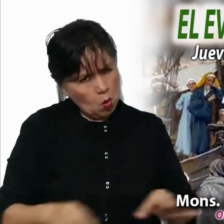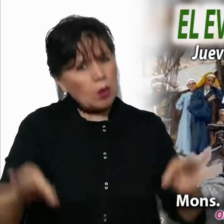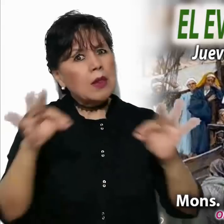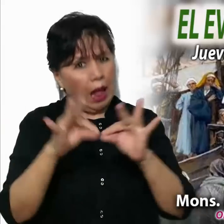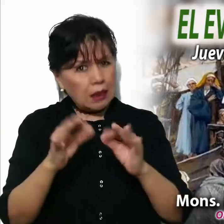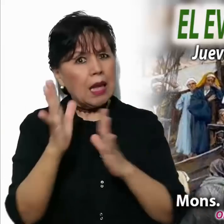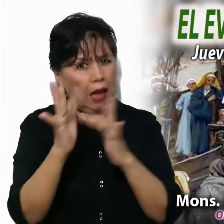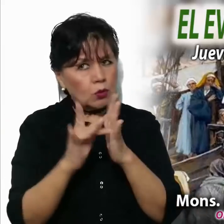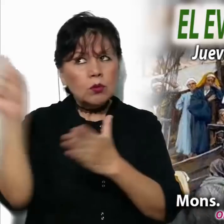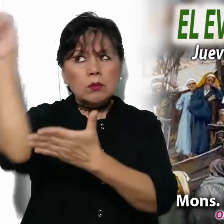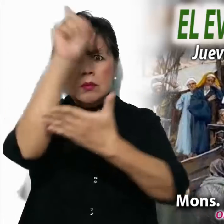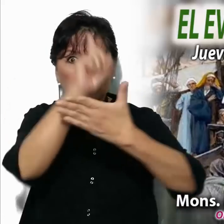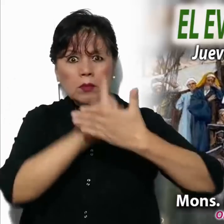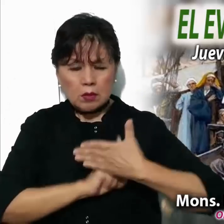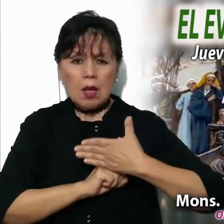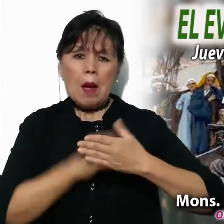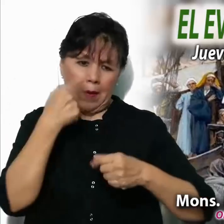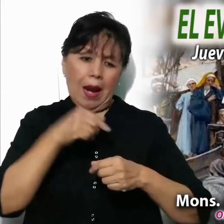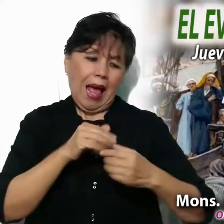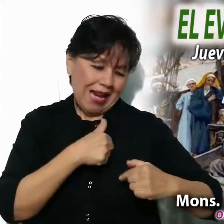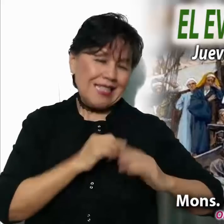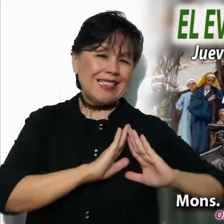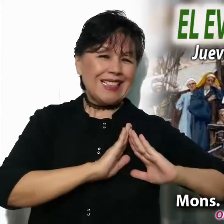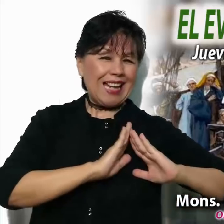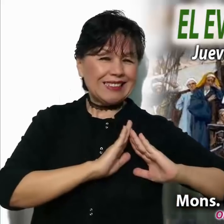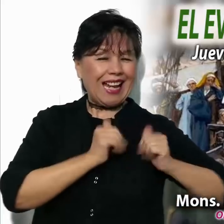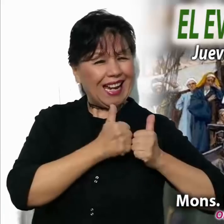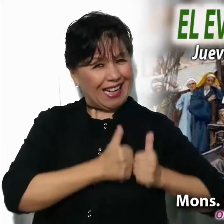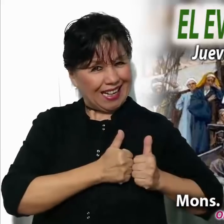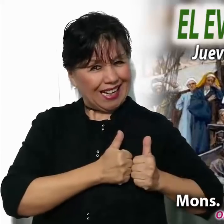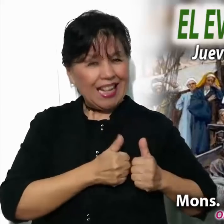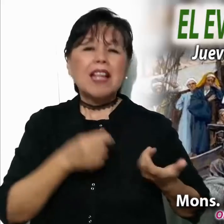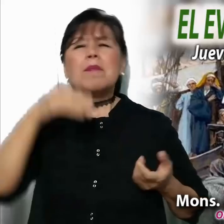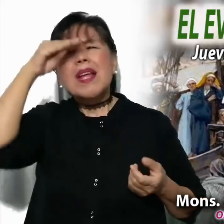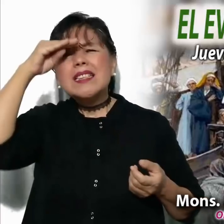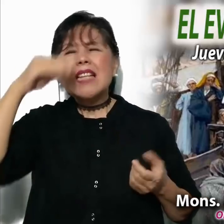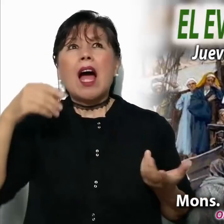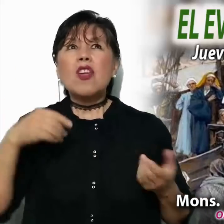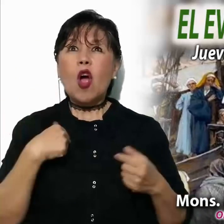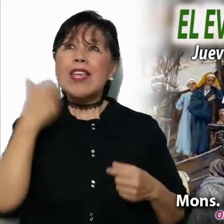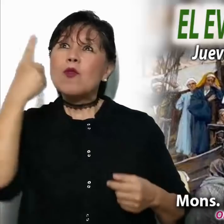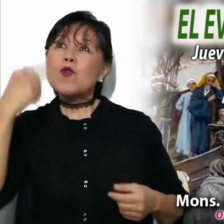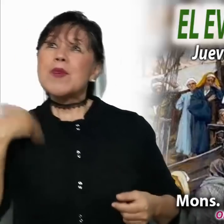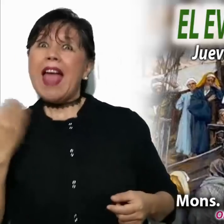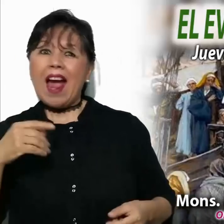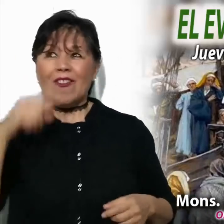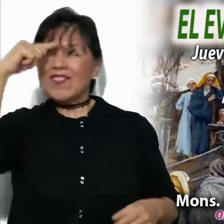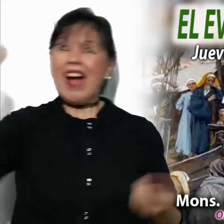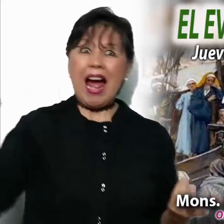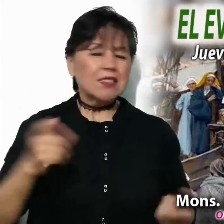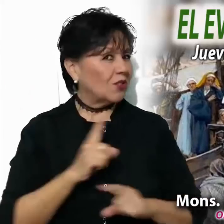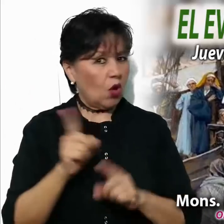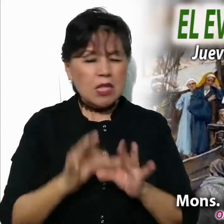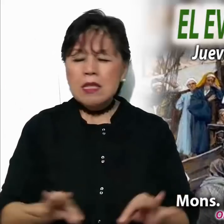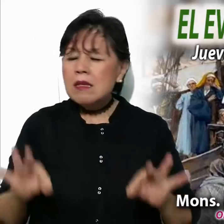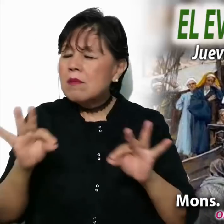en nuestro corazón para que haga de Él su morada. No buscar el milagro fácil, sino